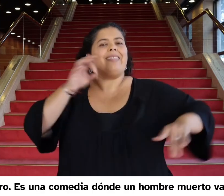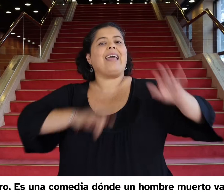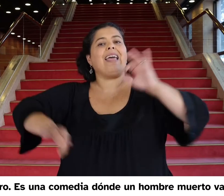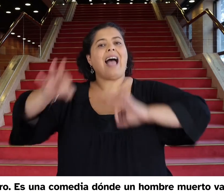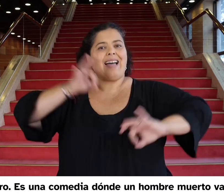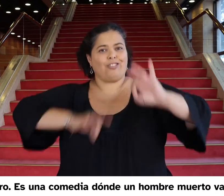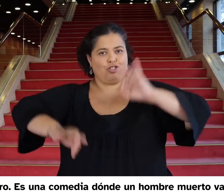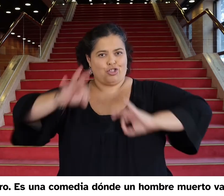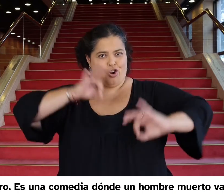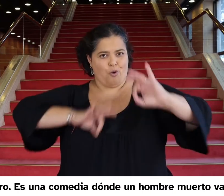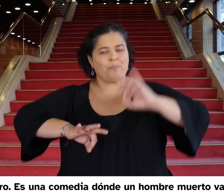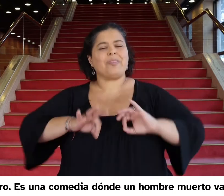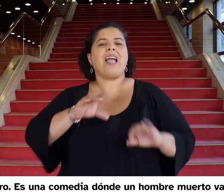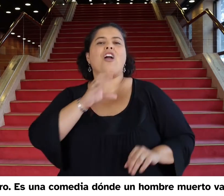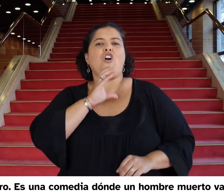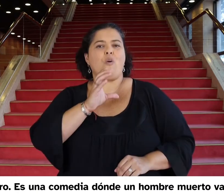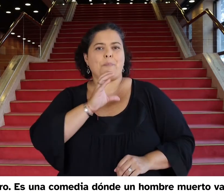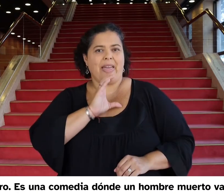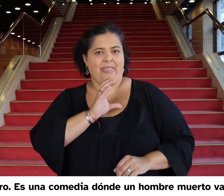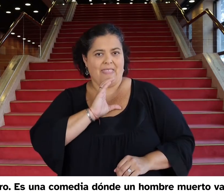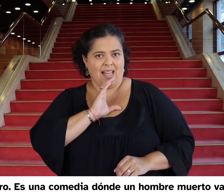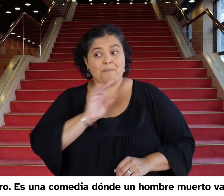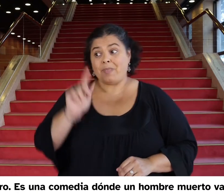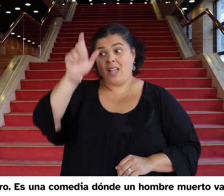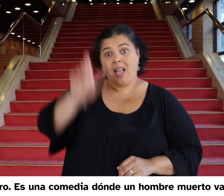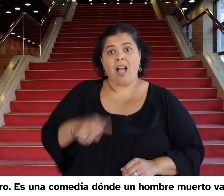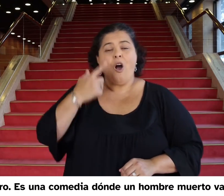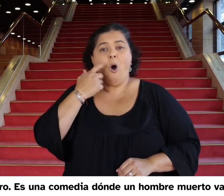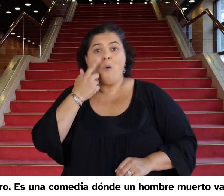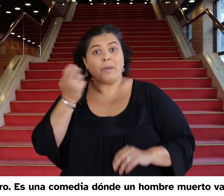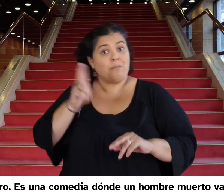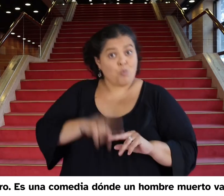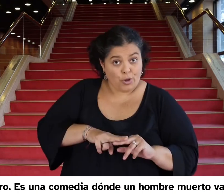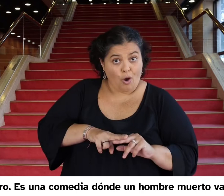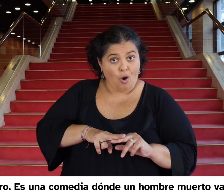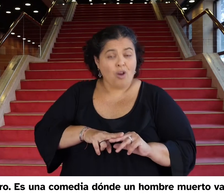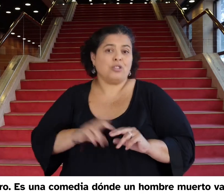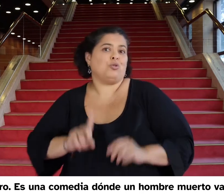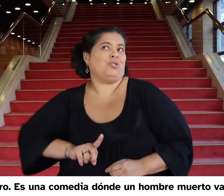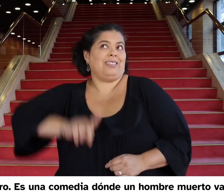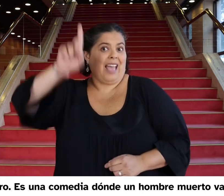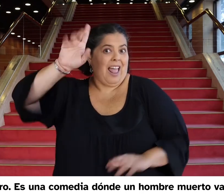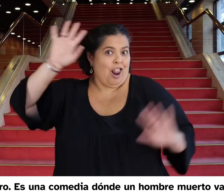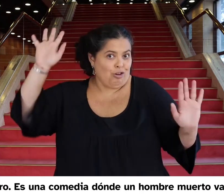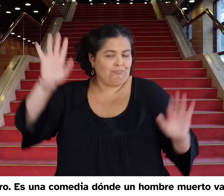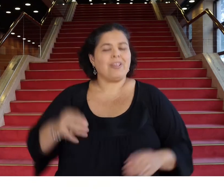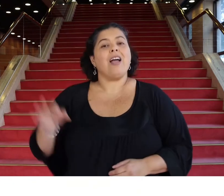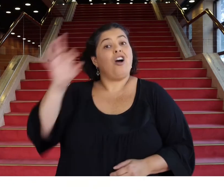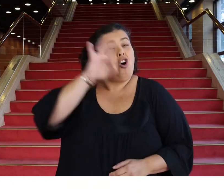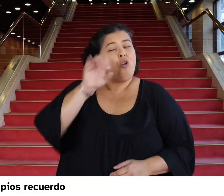Obra de teatro. Es una comedia donde un hombre muerto va al cielo, o a sus propios recuerdos, y es